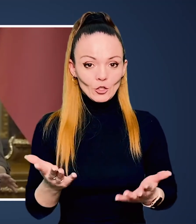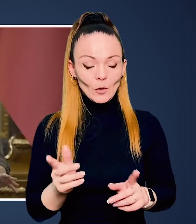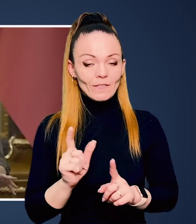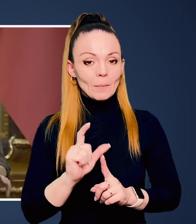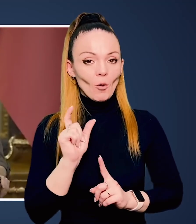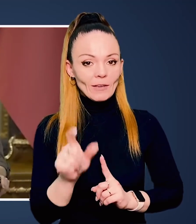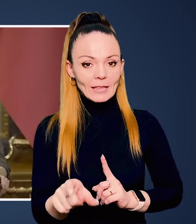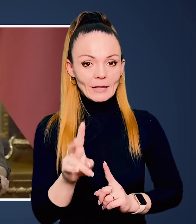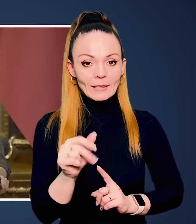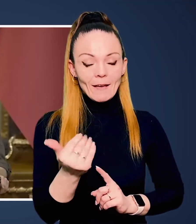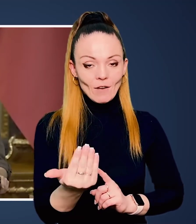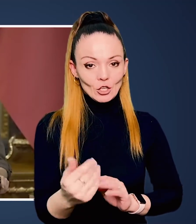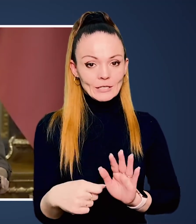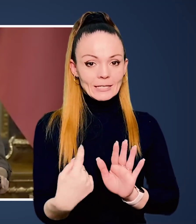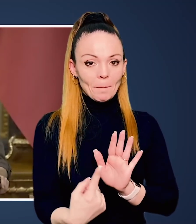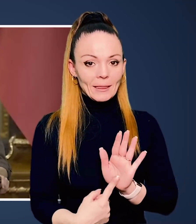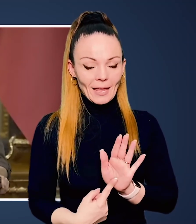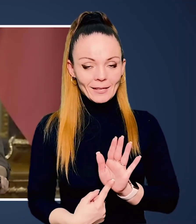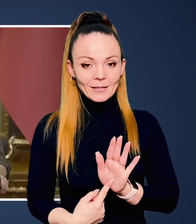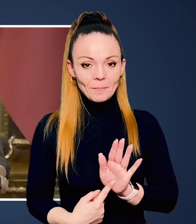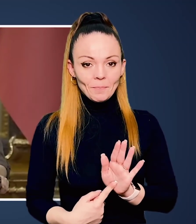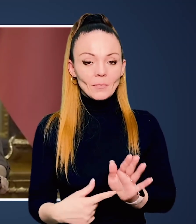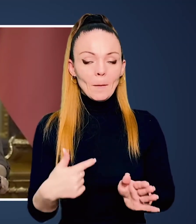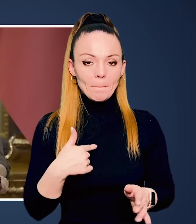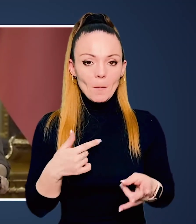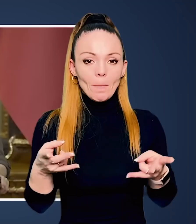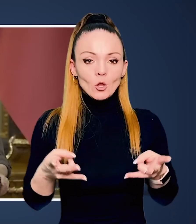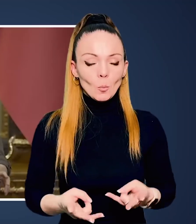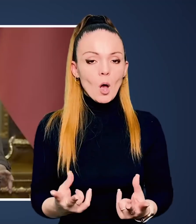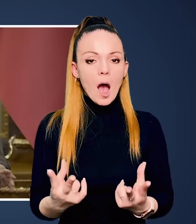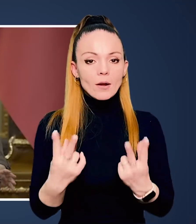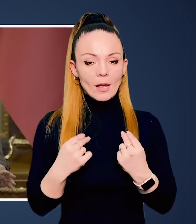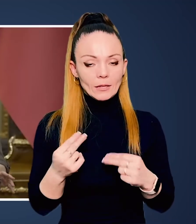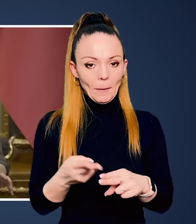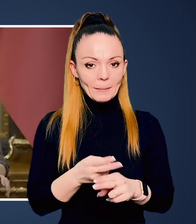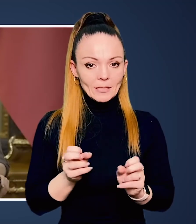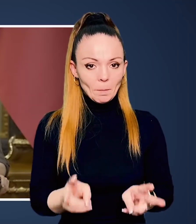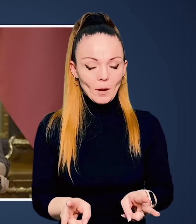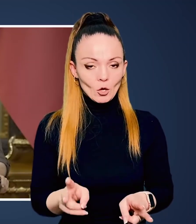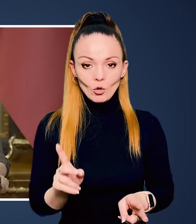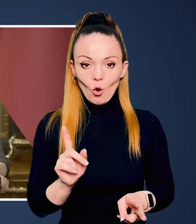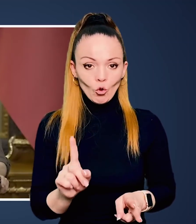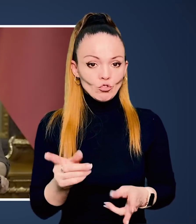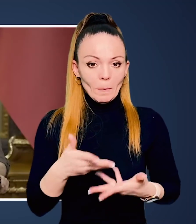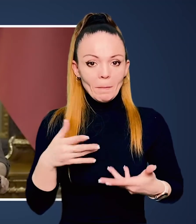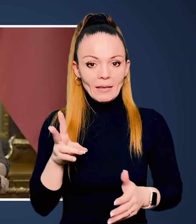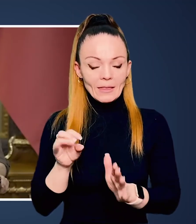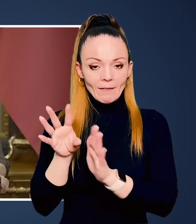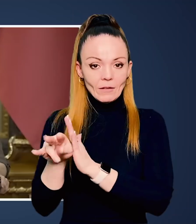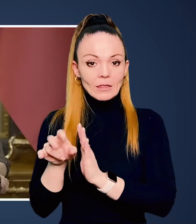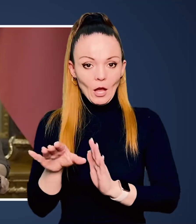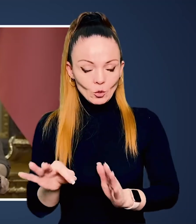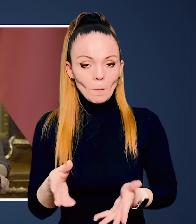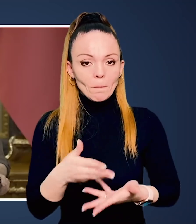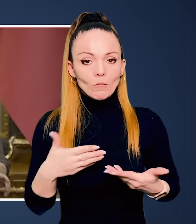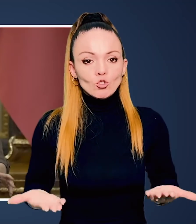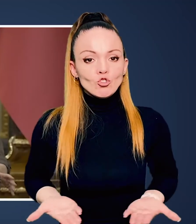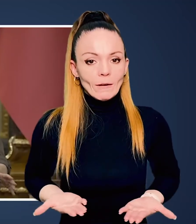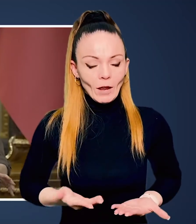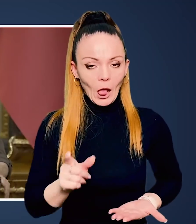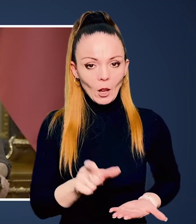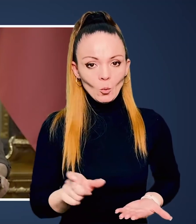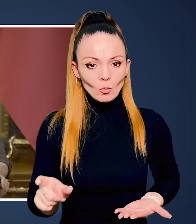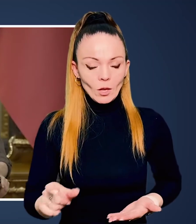не менш поки що ми не в НАТО. Хоча, якщо відповідати на ваше запитання, ми потребуємо гарантій безпеки.